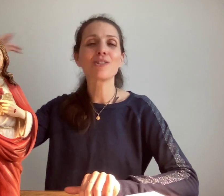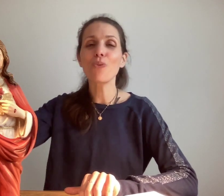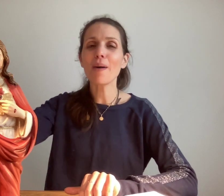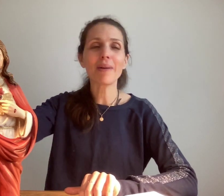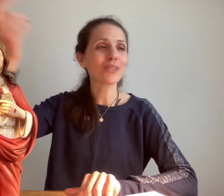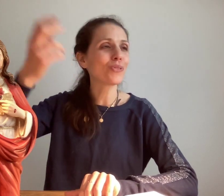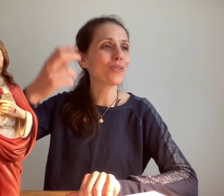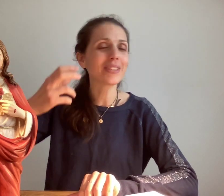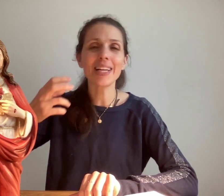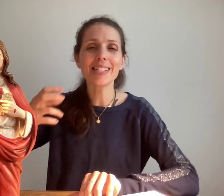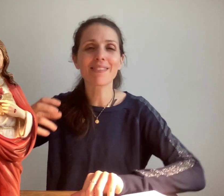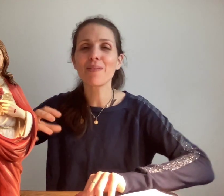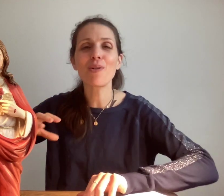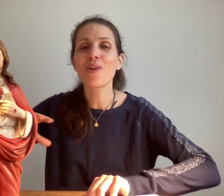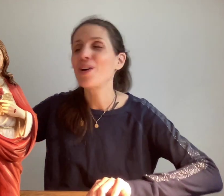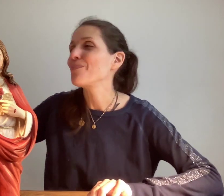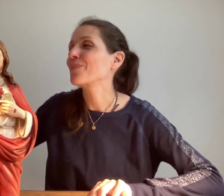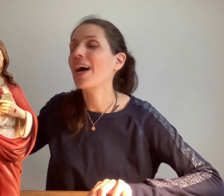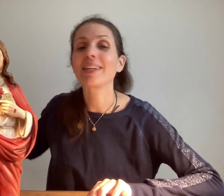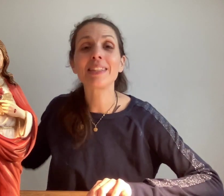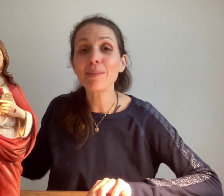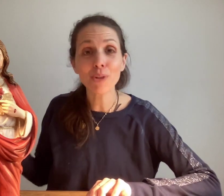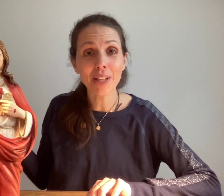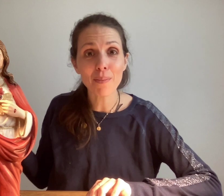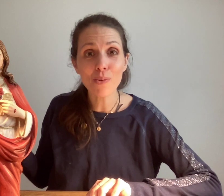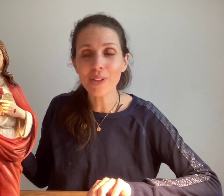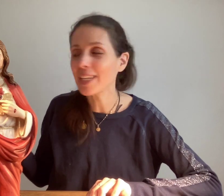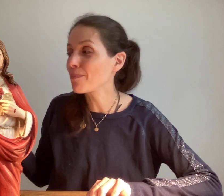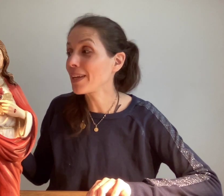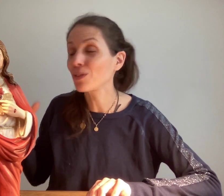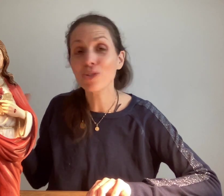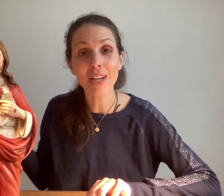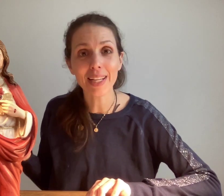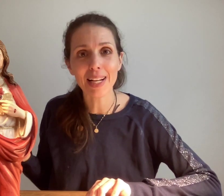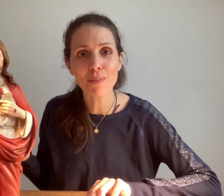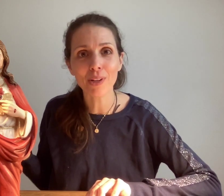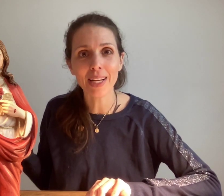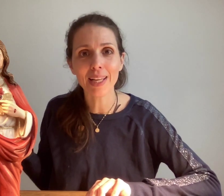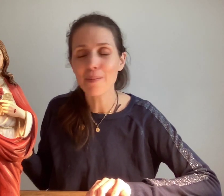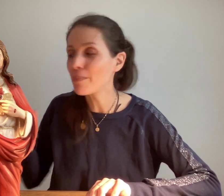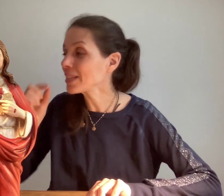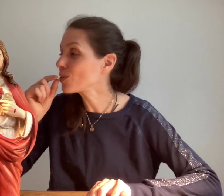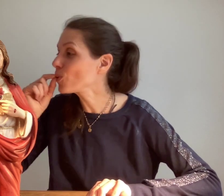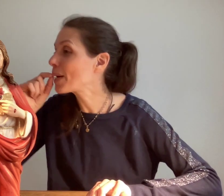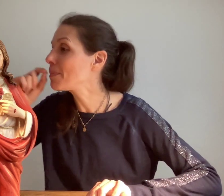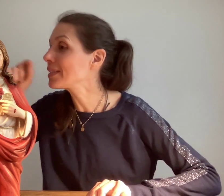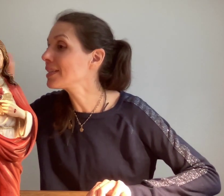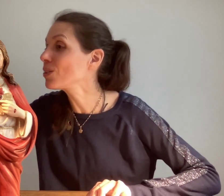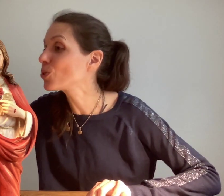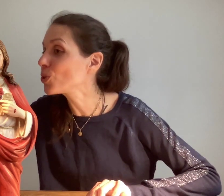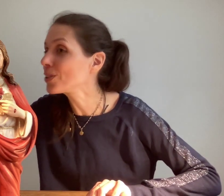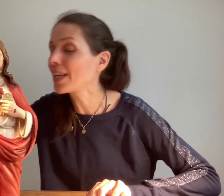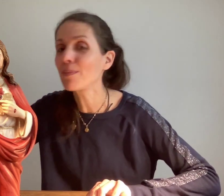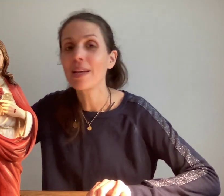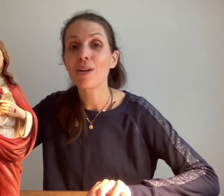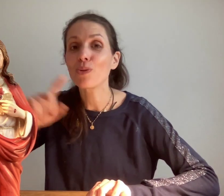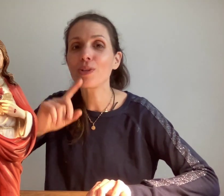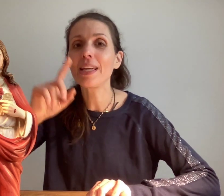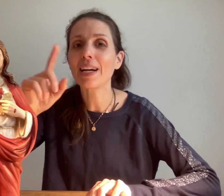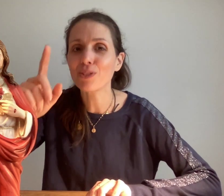joie partout dans le ciel. C'est vraiment un hymne d'amour qui émane de chaque élément créé parce qu'on a placé nos « t'aime » unis à